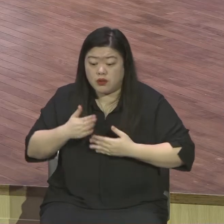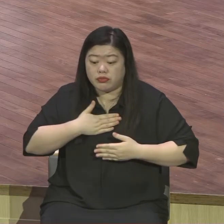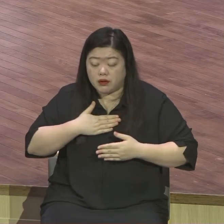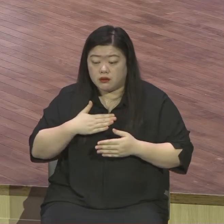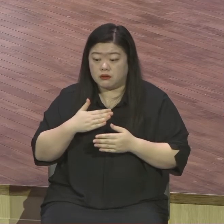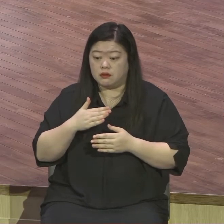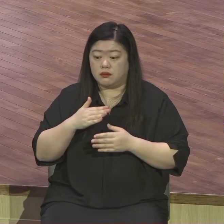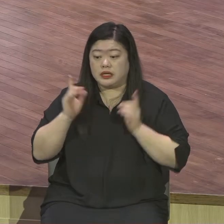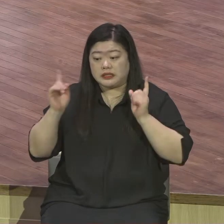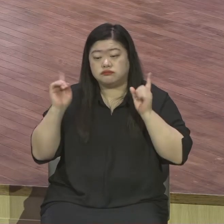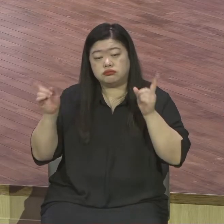것처럼